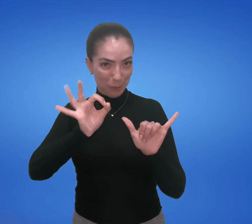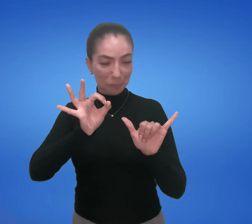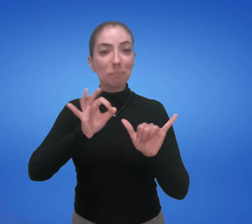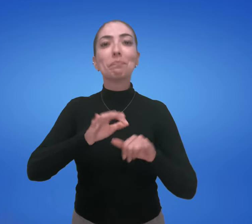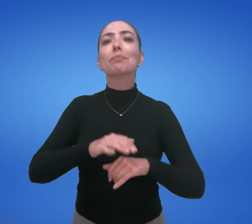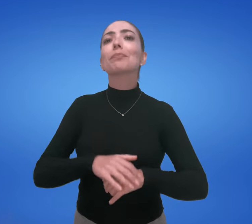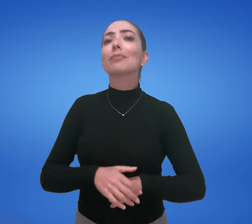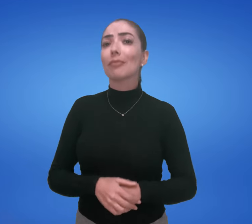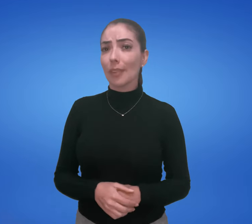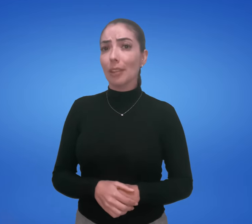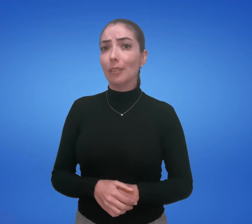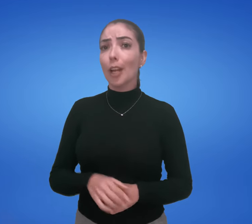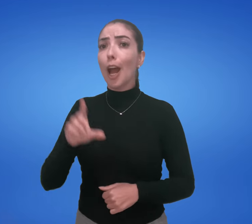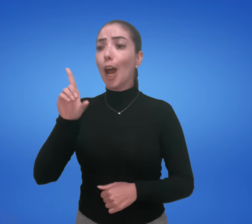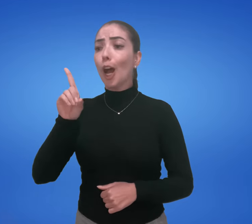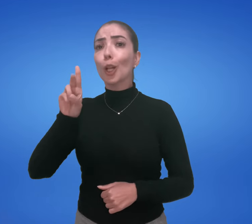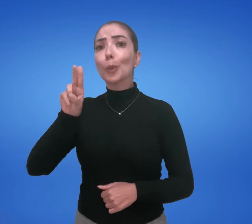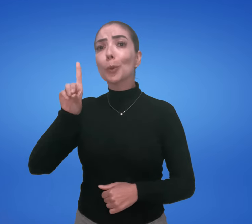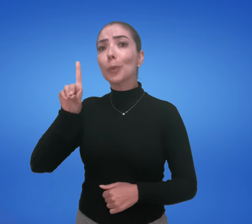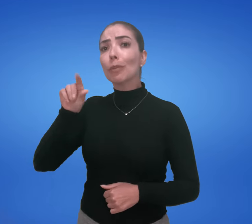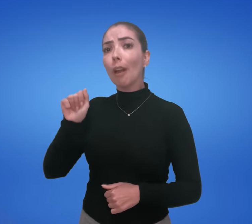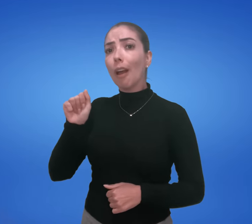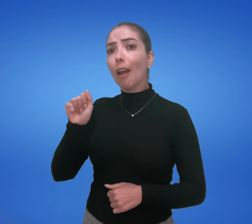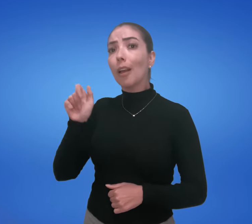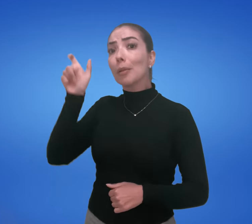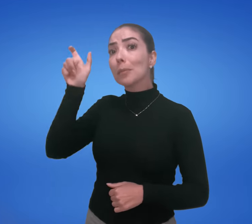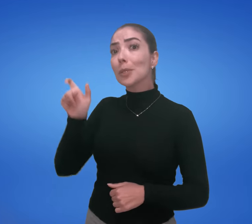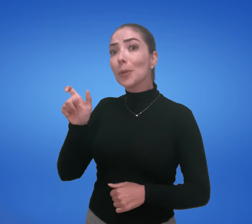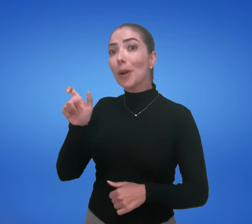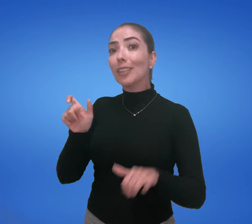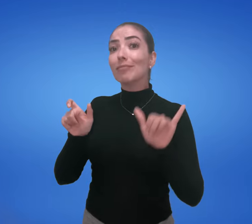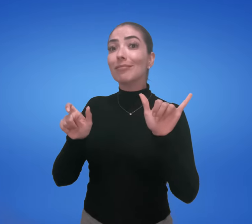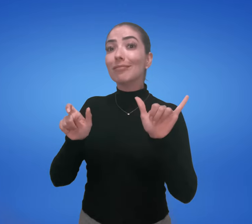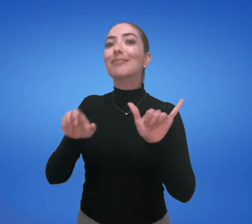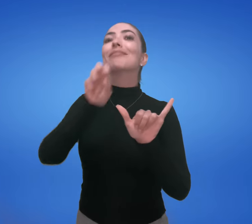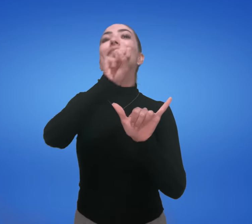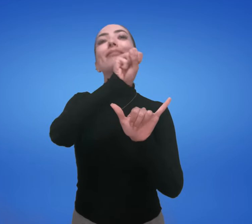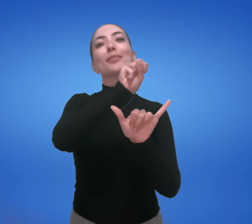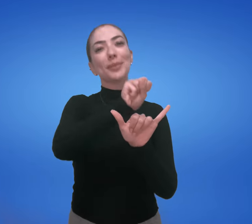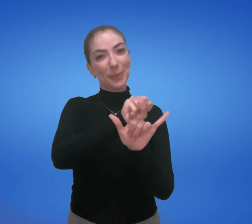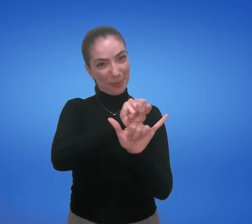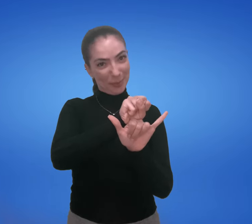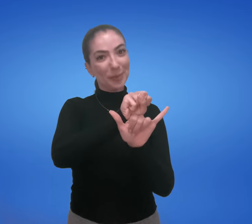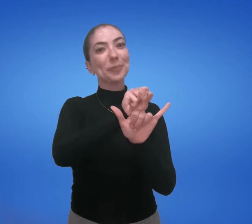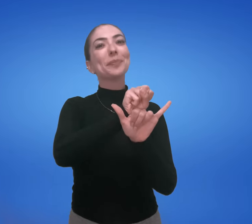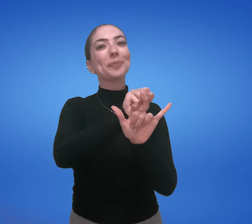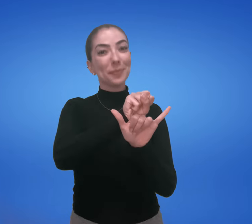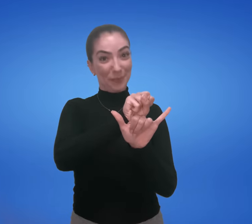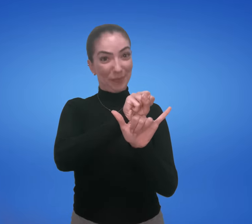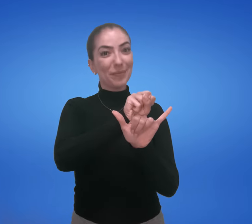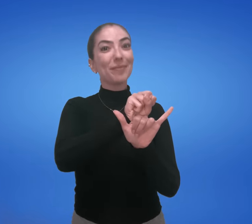Duda é a pessoa, portanto, o sujeito. Certo?